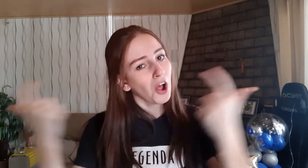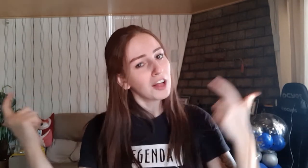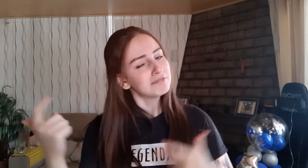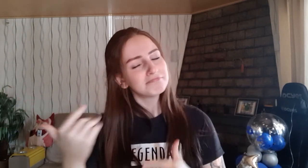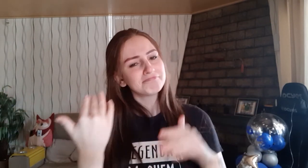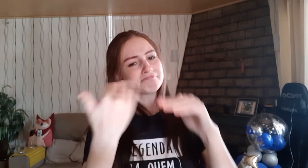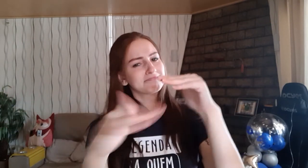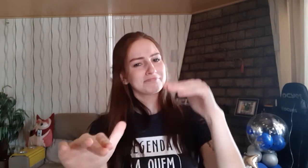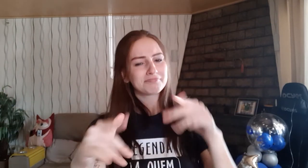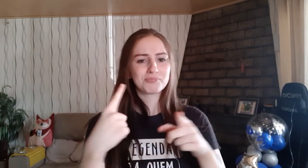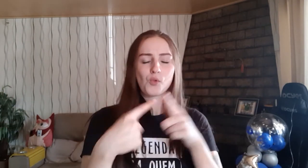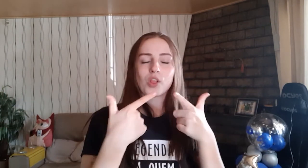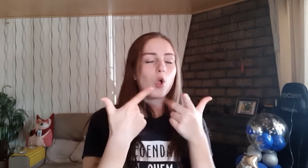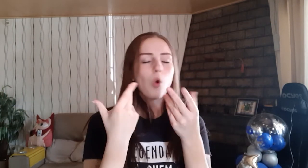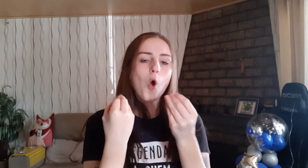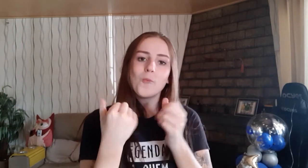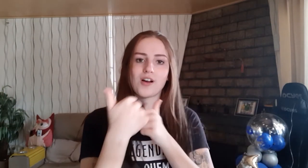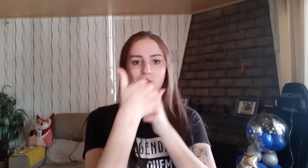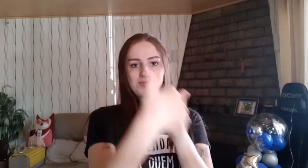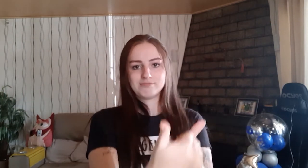não é útil para acompanhar o conteúdo e isso é fato.